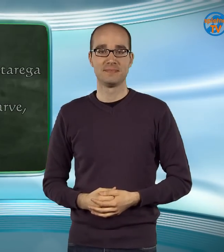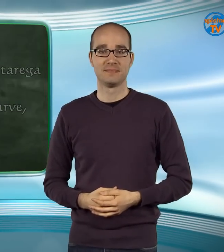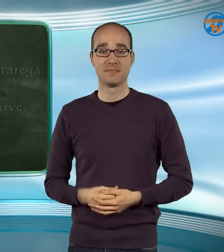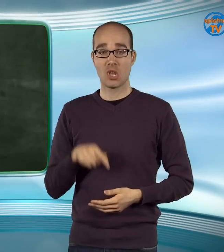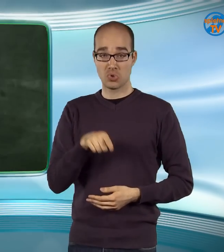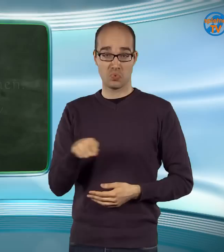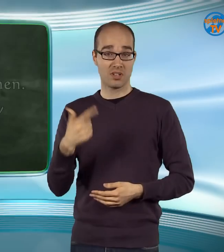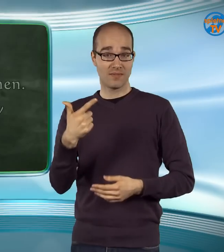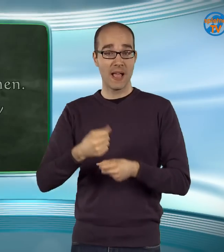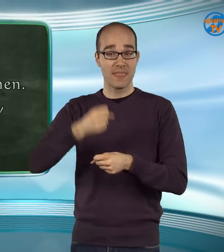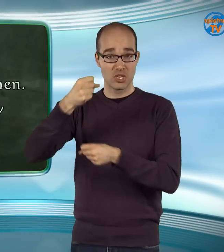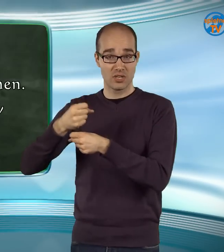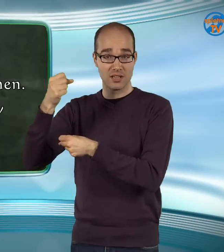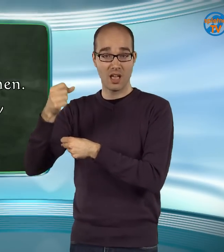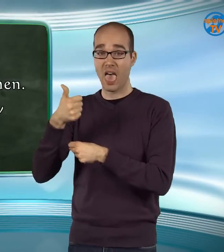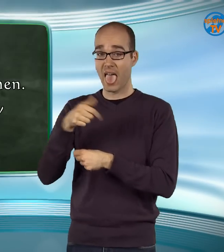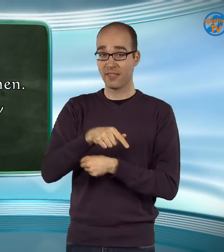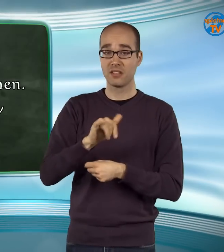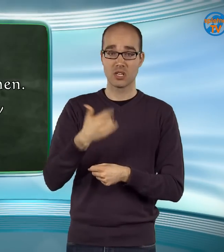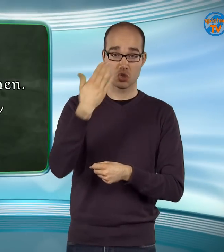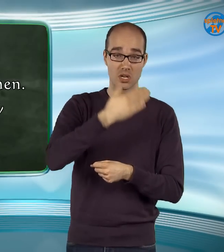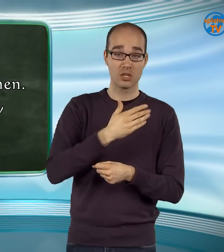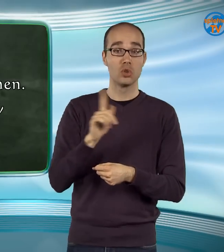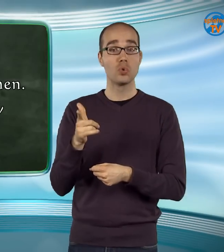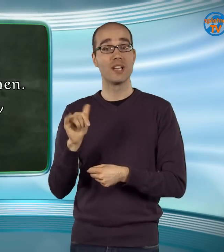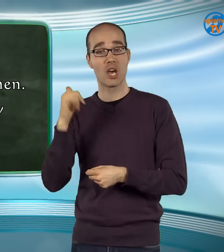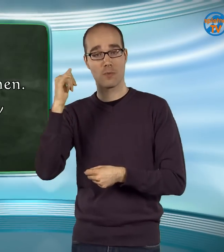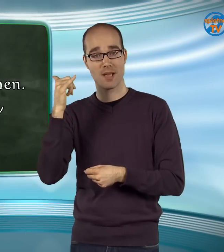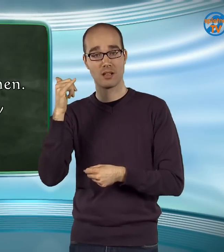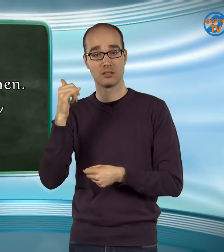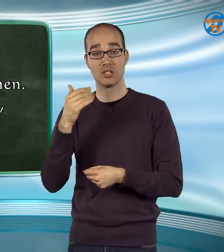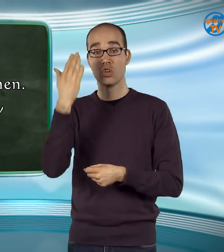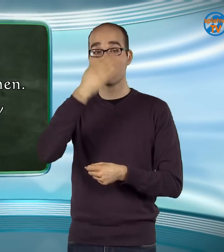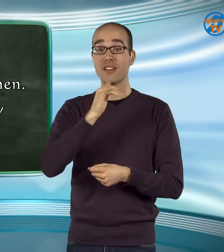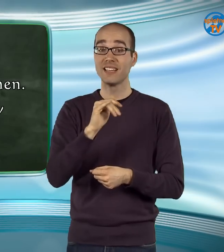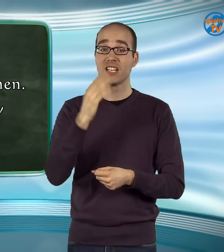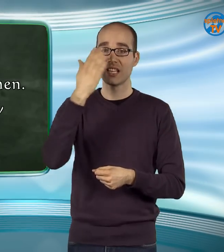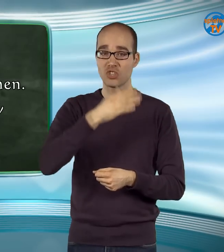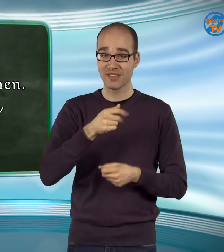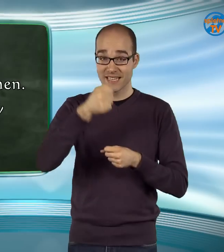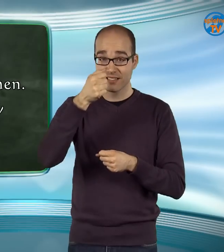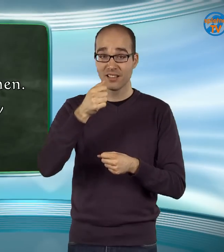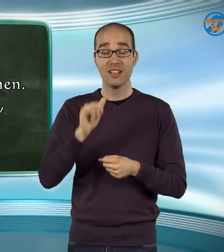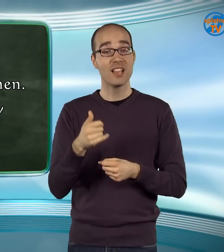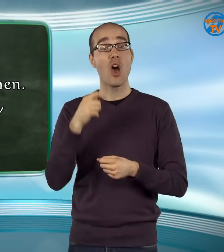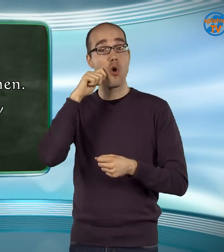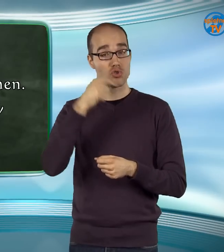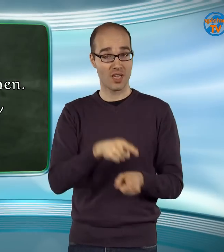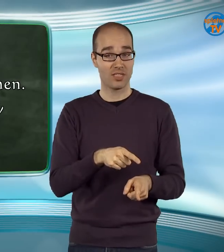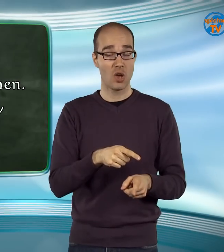Tu sta dva dežnika. Eden je črn, drugi rumen. Črni dežnik je očetov, rumeni je